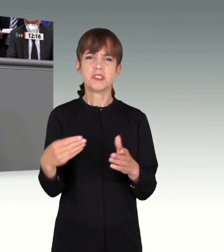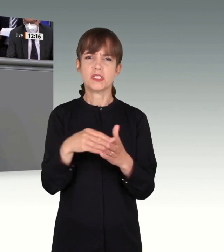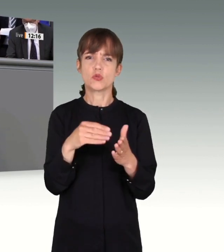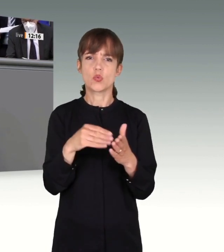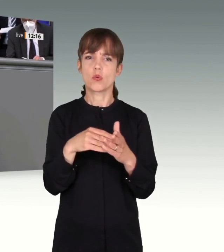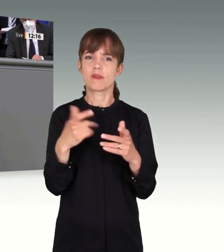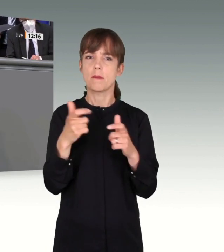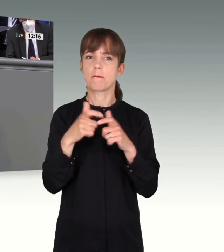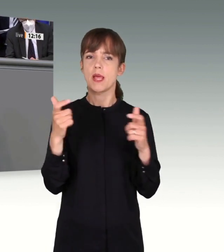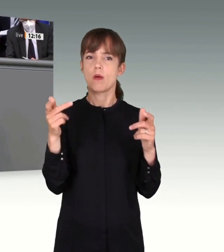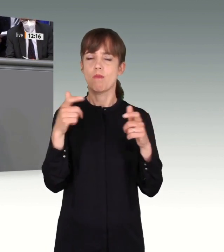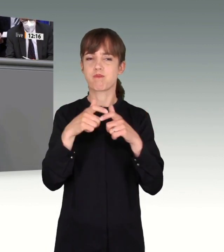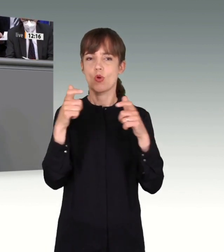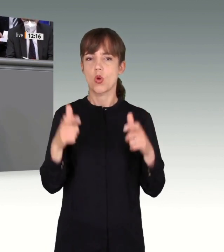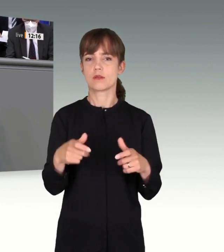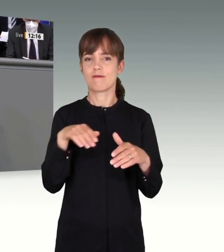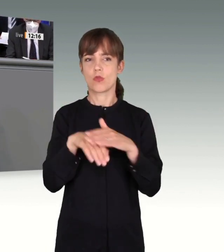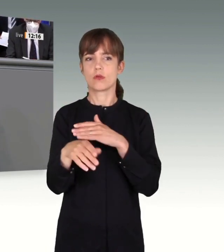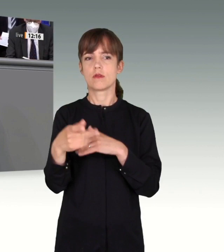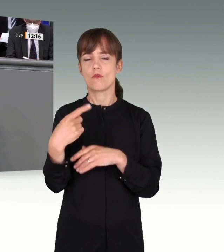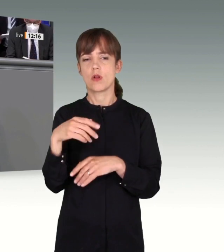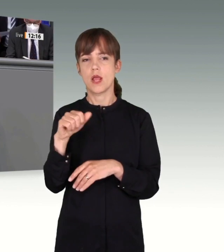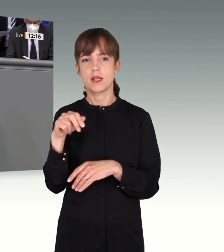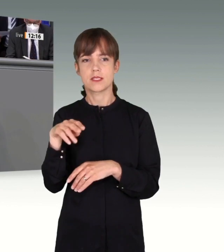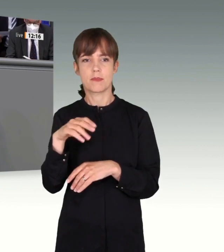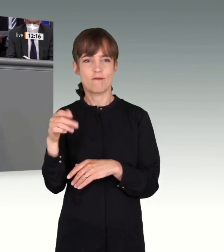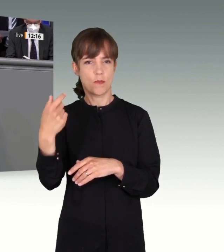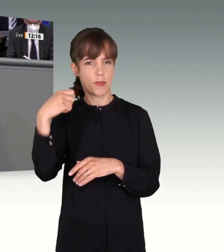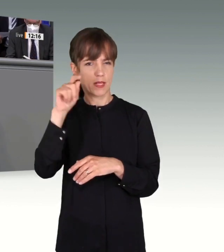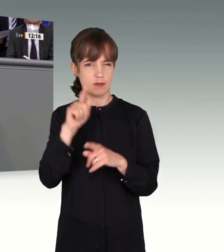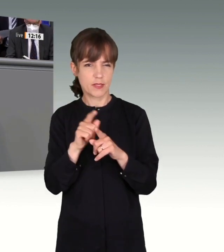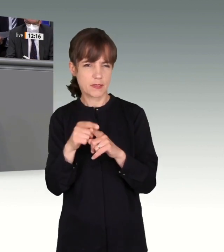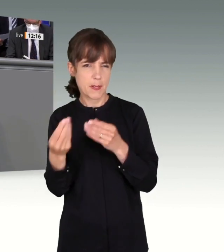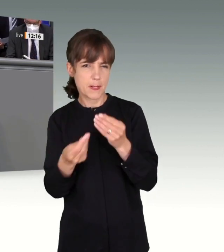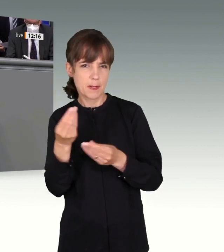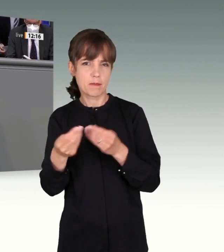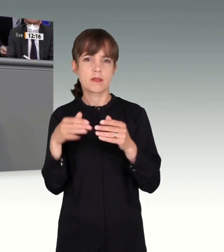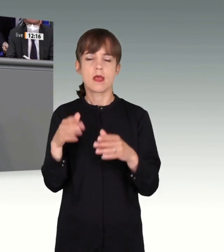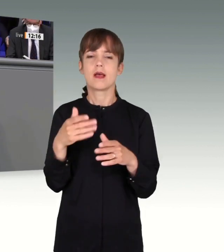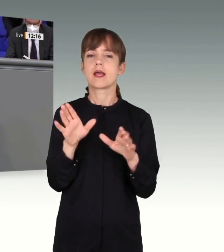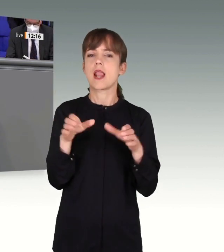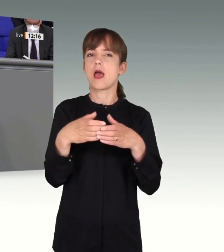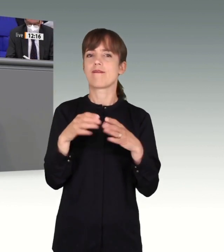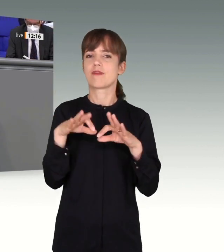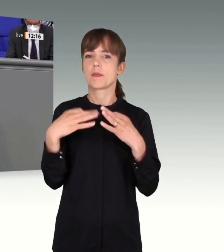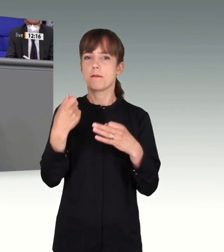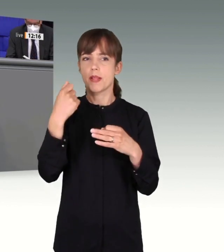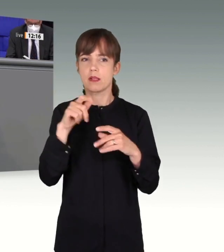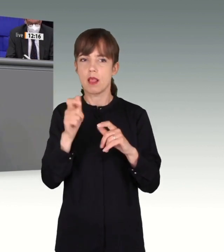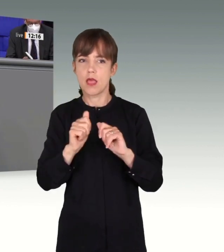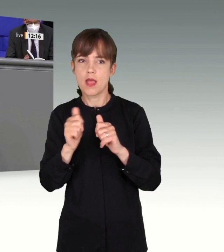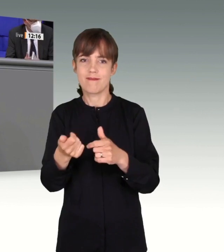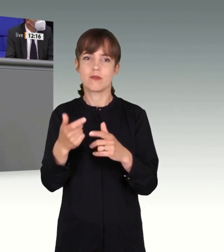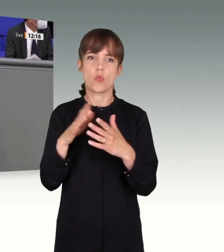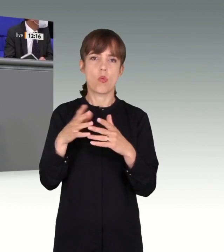Clanfamilien aus Berlin ihnen möglicherweise zu dem Attentat angestiftet haben oder ihnen bei der Flucht geholfen haben sollen. Der